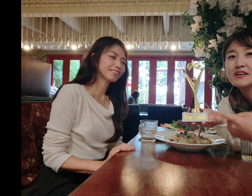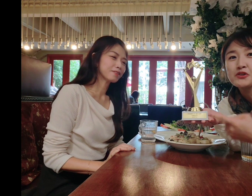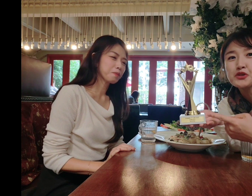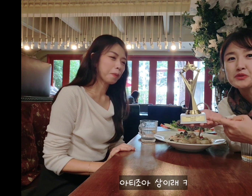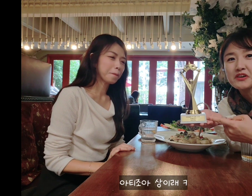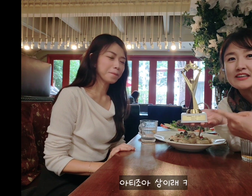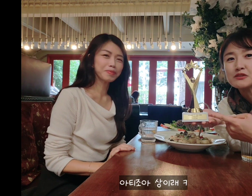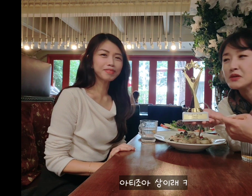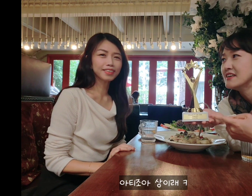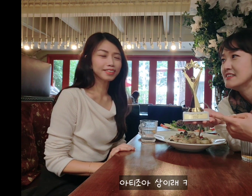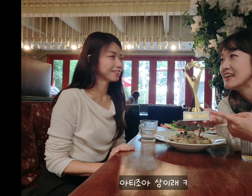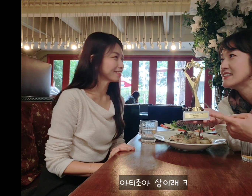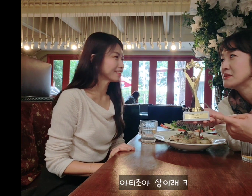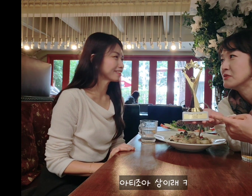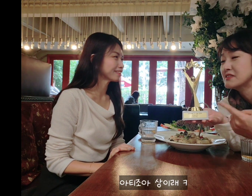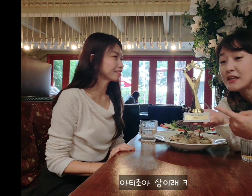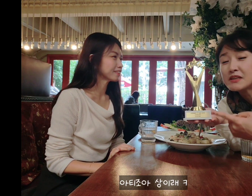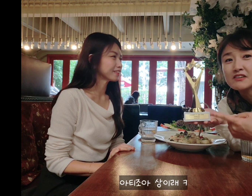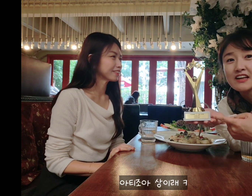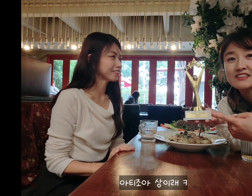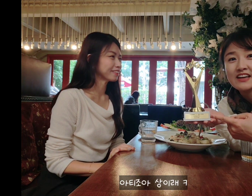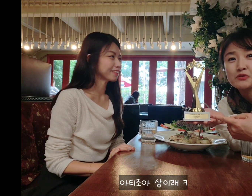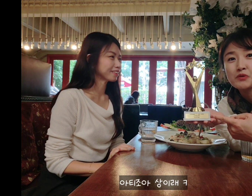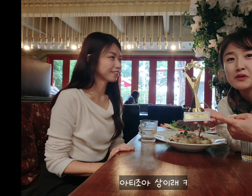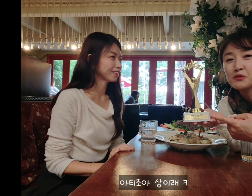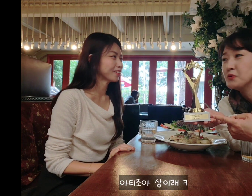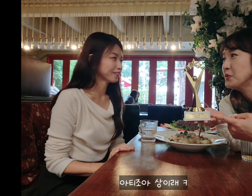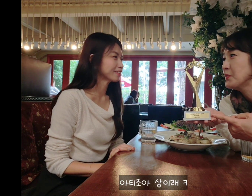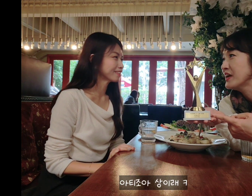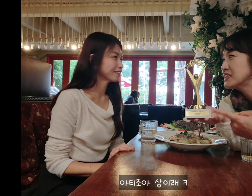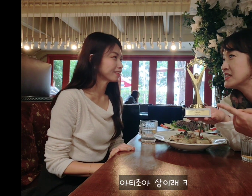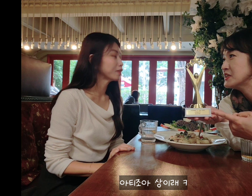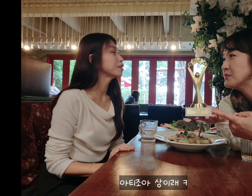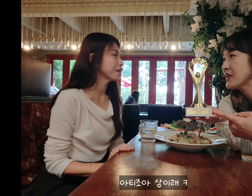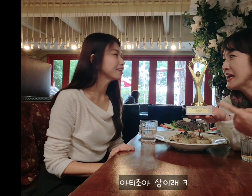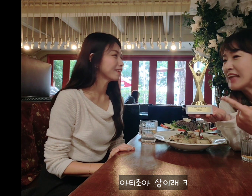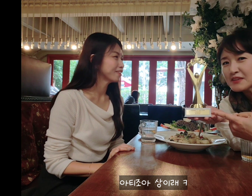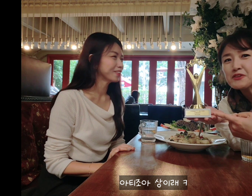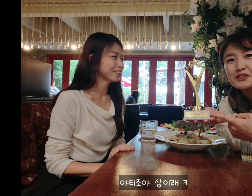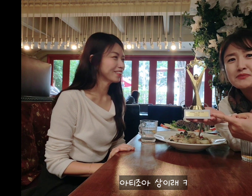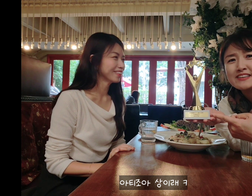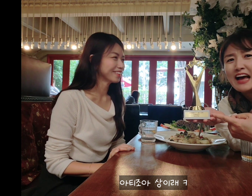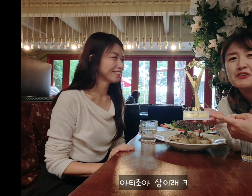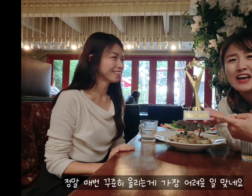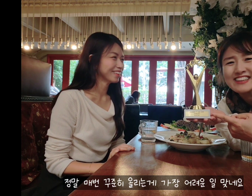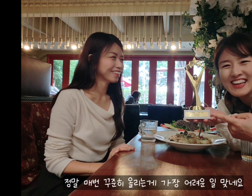연초부터 아티즈와 상을 따라잡으려고 스태미나 상을 내가 노려보려고 지금 나름대로 열심히 하는데 안 돼 안 돼